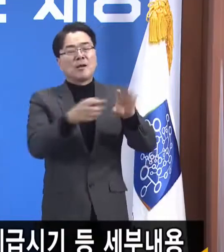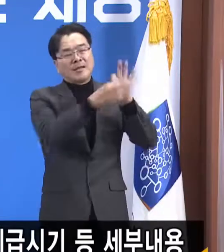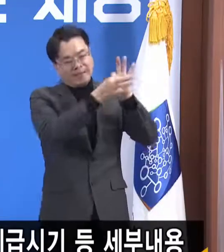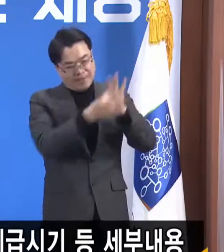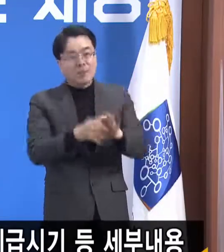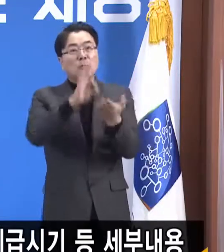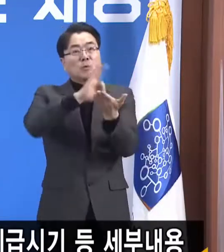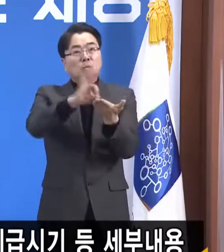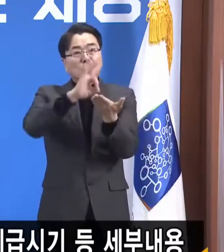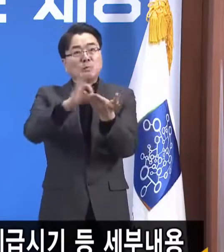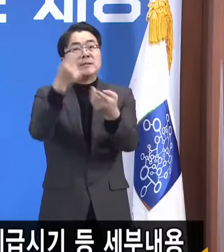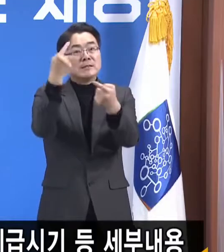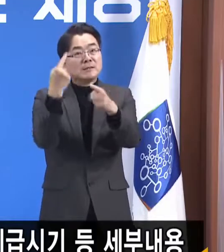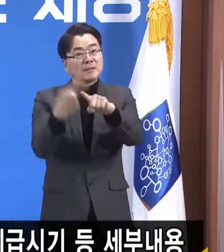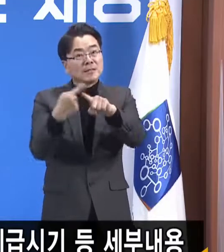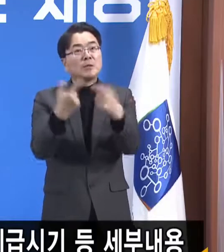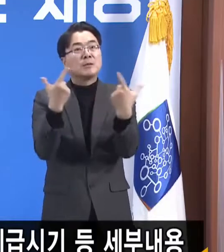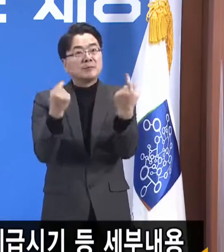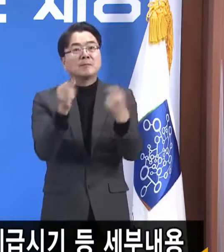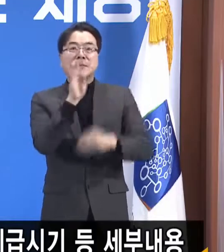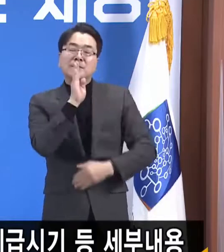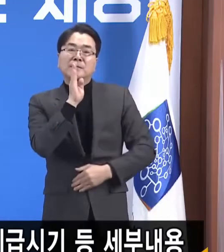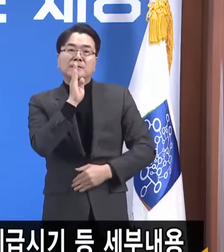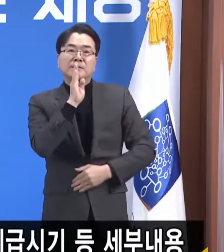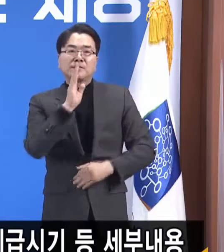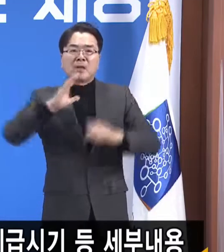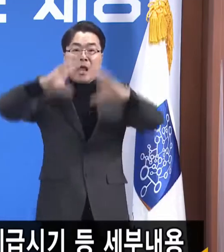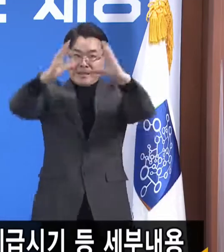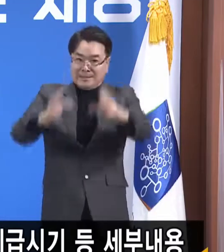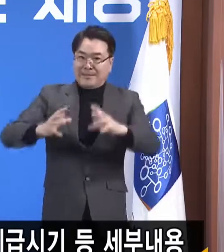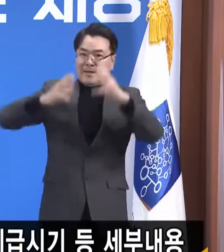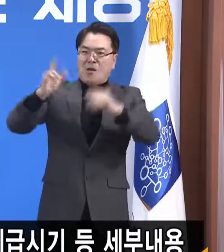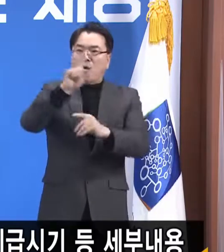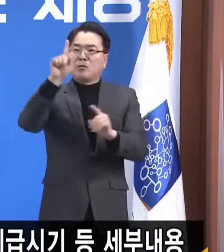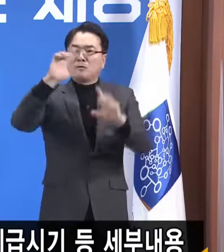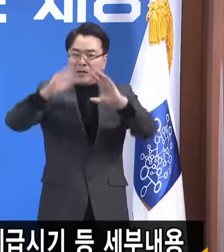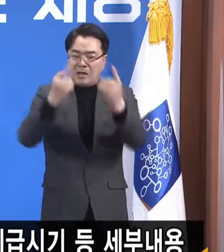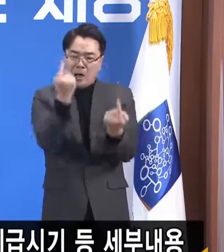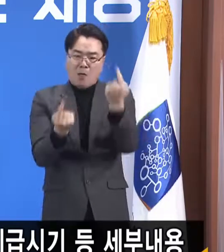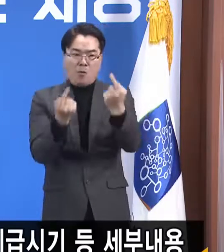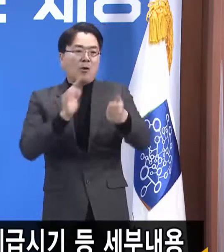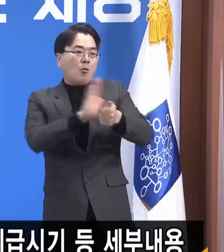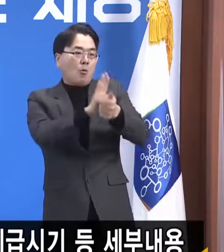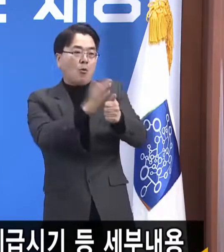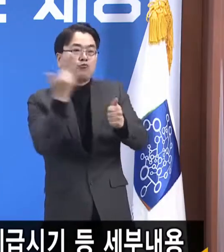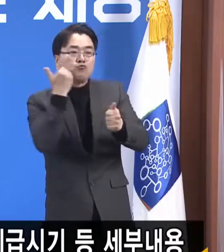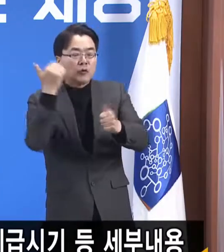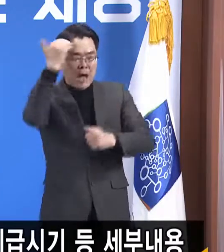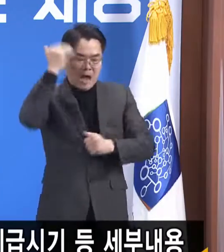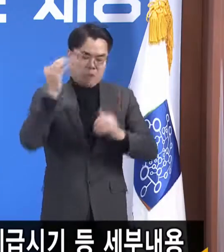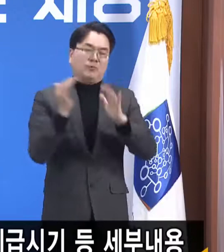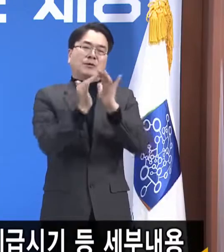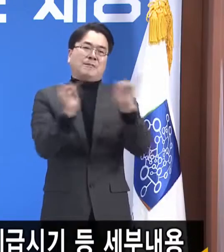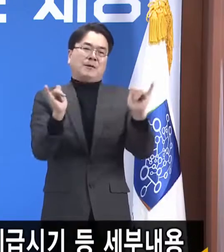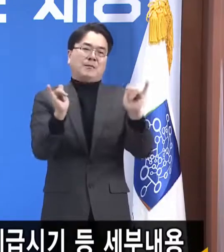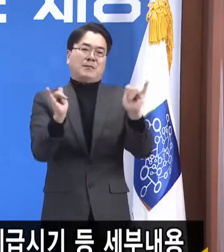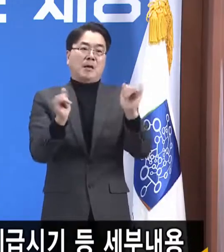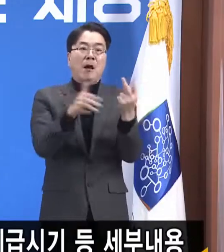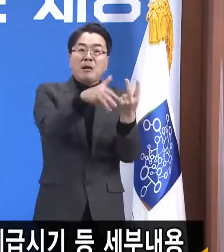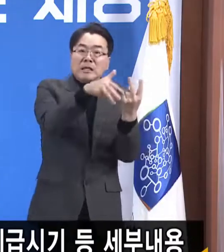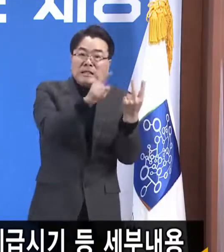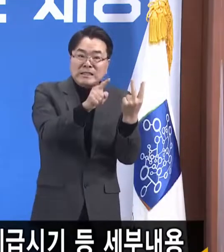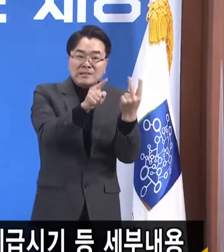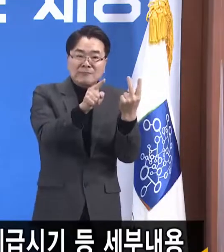소비는 이루어지고 있습니다. 세계 어느 나라보다 방역에 협조적인 우리 국민들께서 2차